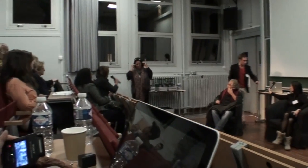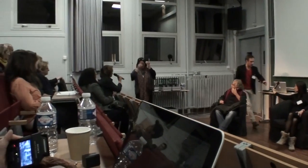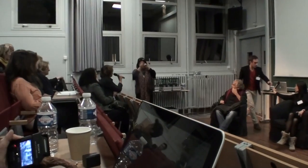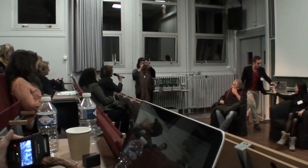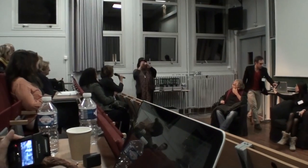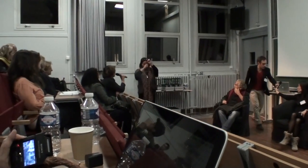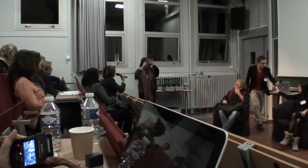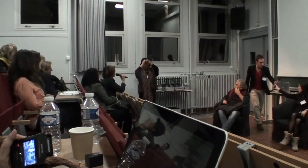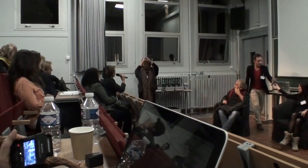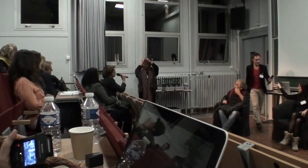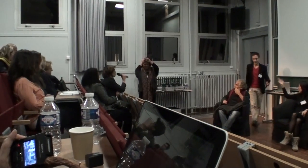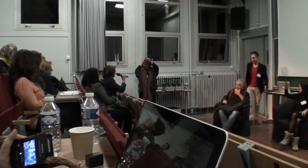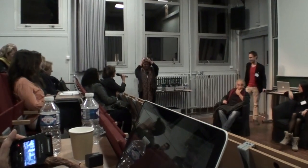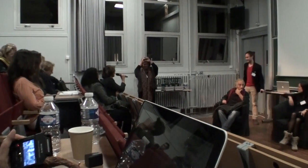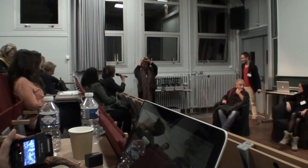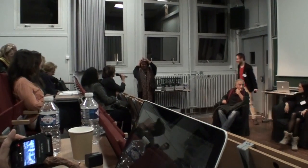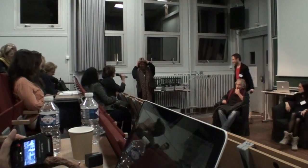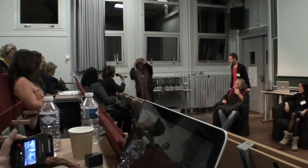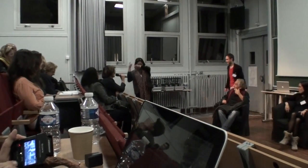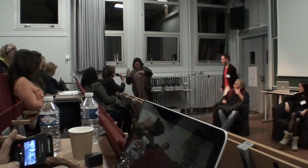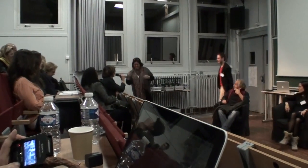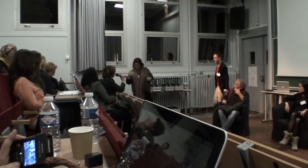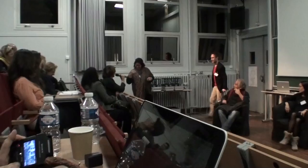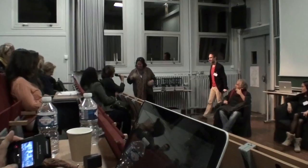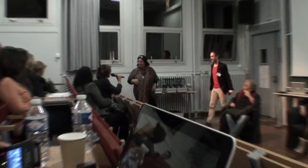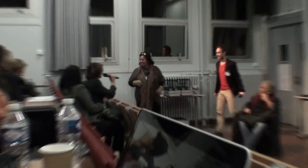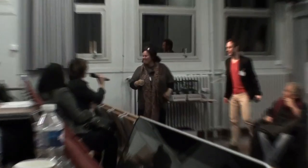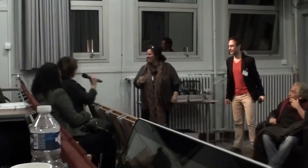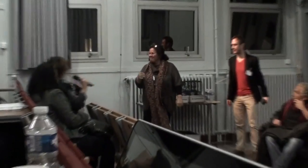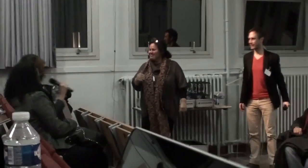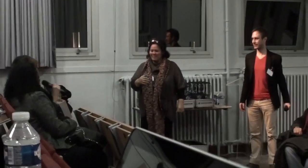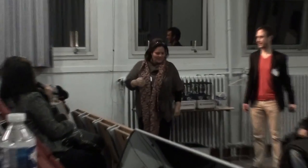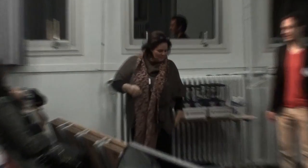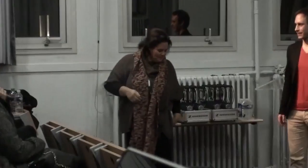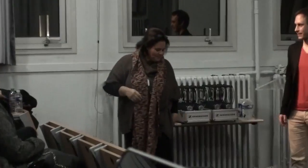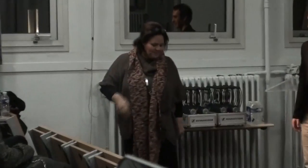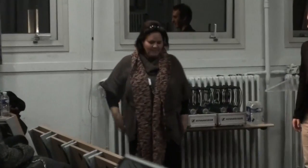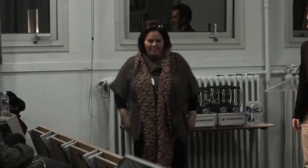bon alors du coup je ne sais plus très bien ce que j'allais dire j'ai tout qui me qui m'embrouille